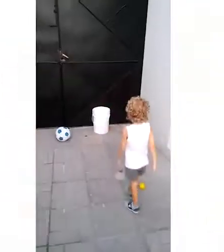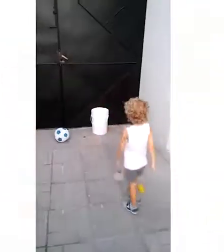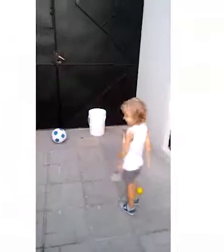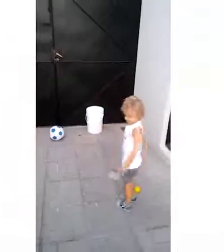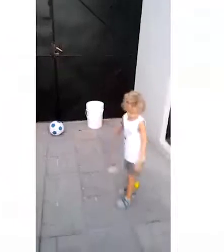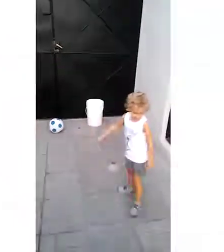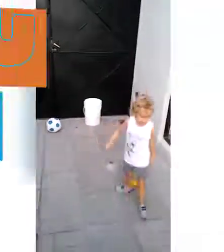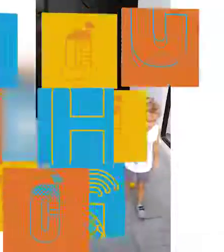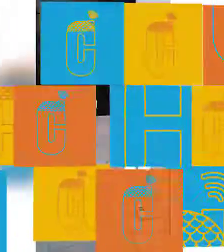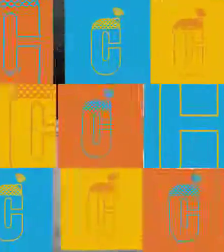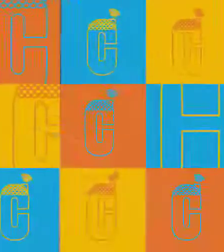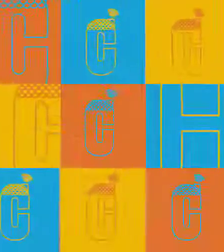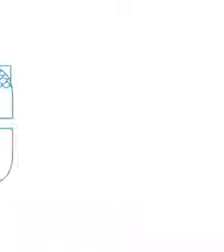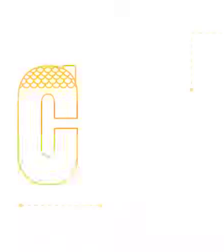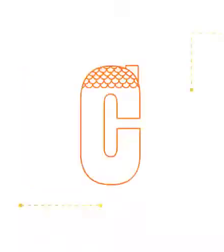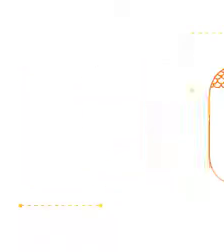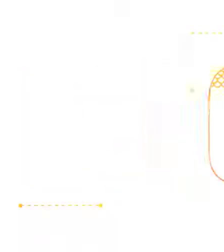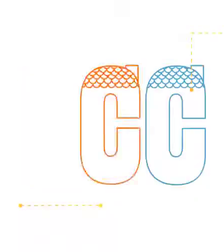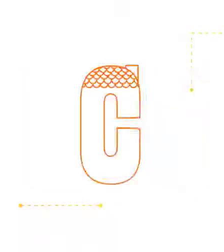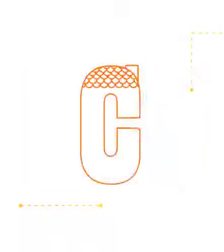Muy bien. Muy bien.